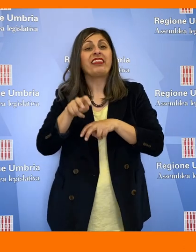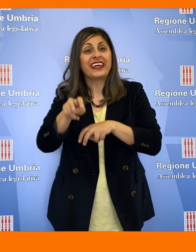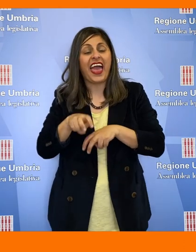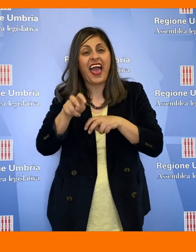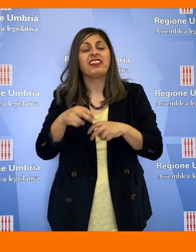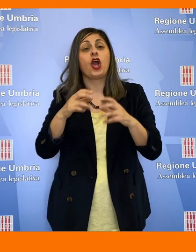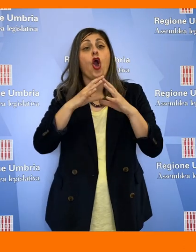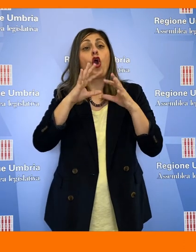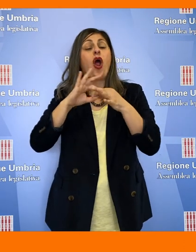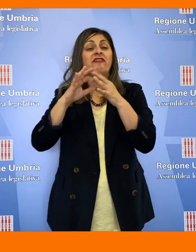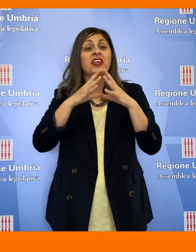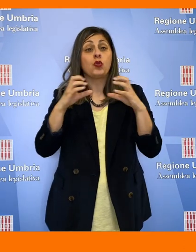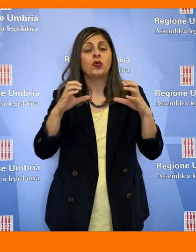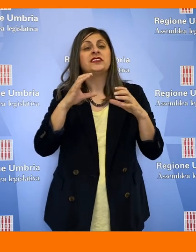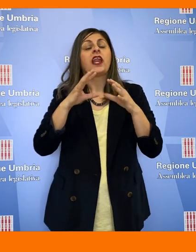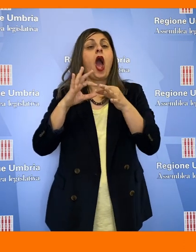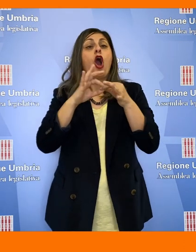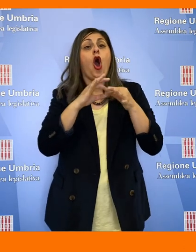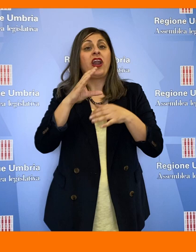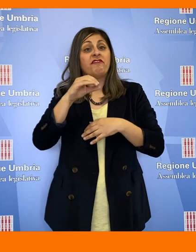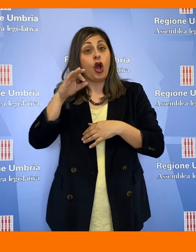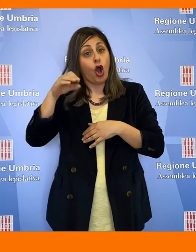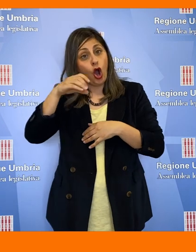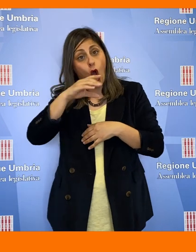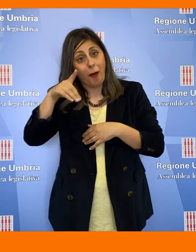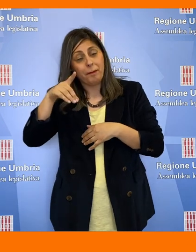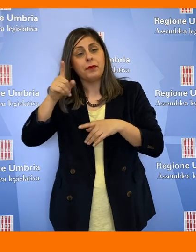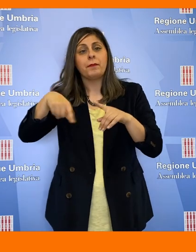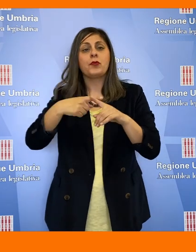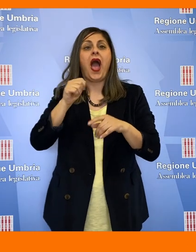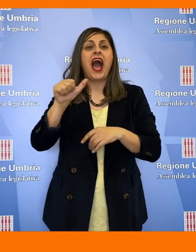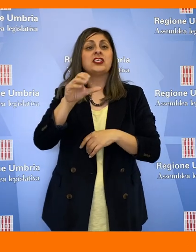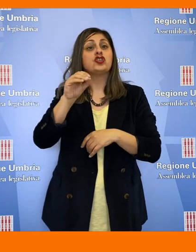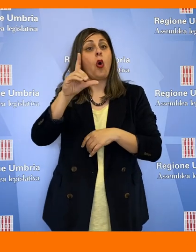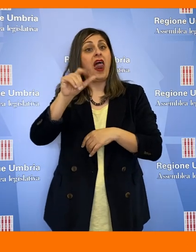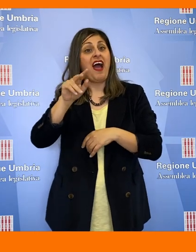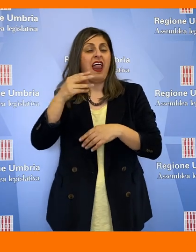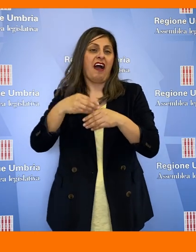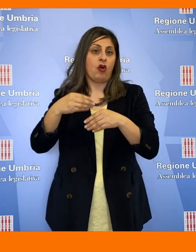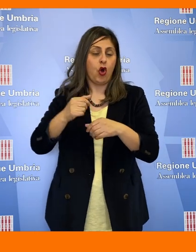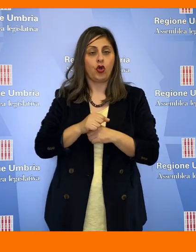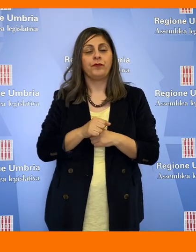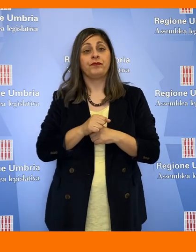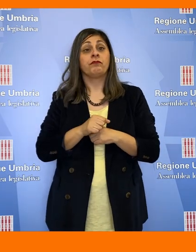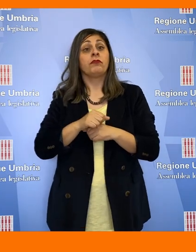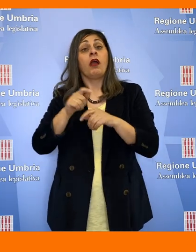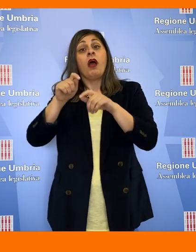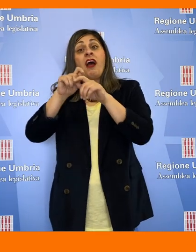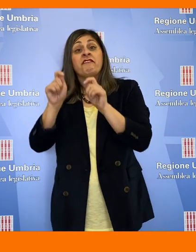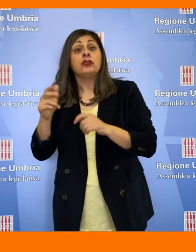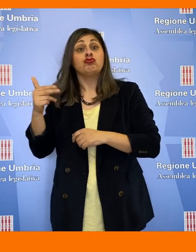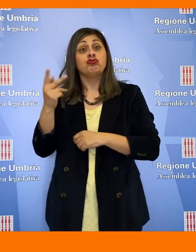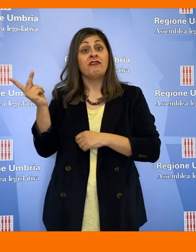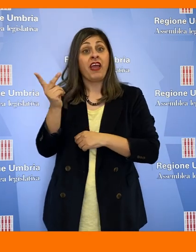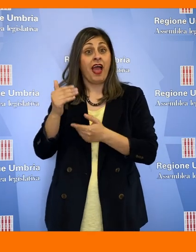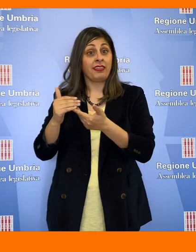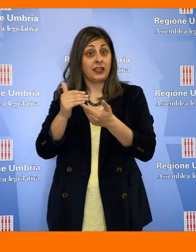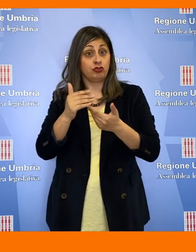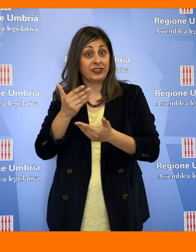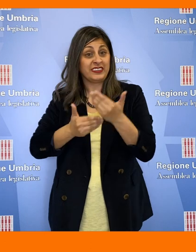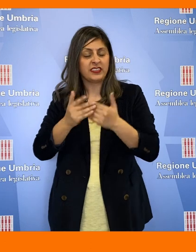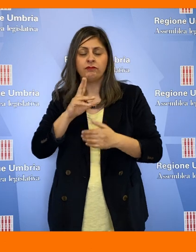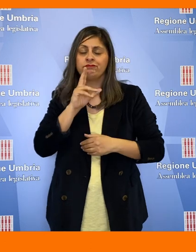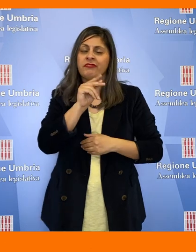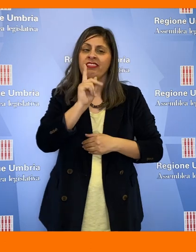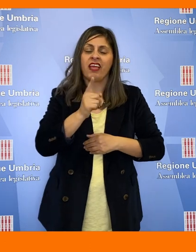Coldiretti, Confindustria, Confcoop e Asso Lavoro. Da parte delle associazioni dei disabili, FISH e FUND, è emersa la richiesta